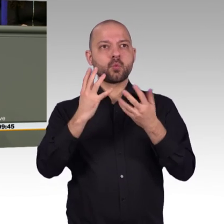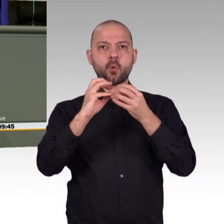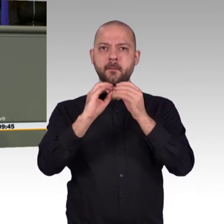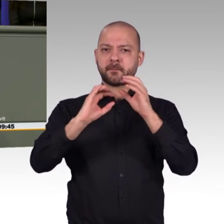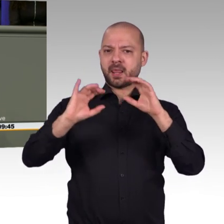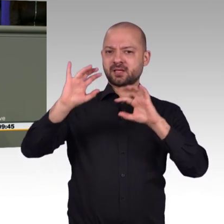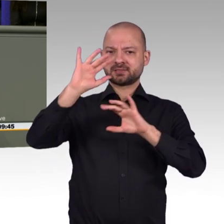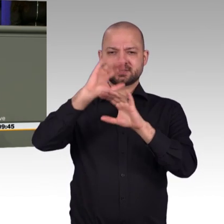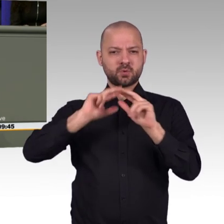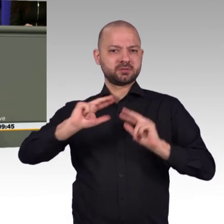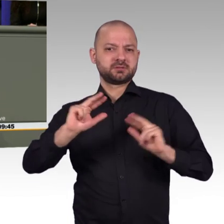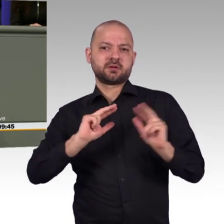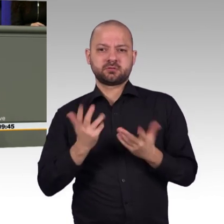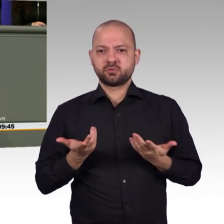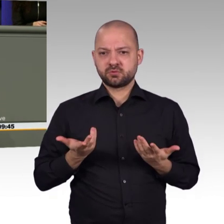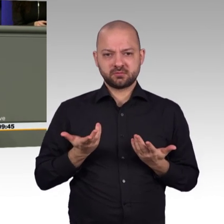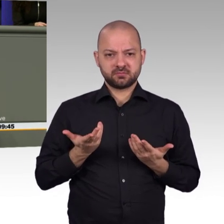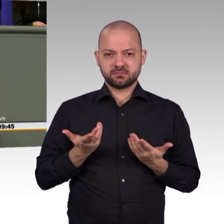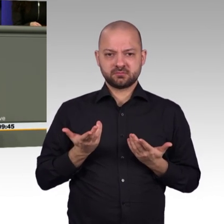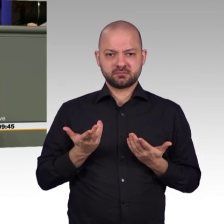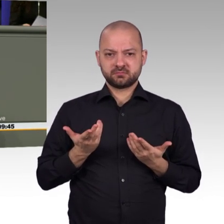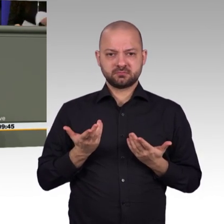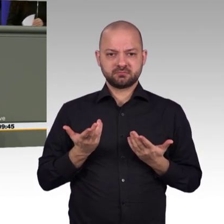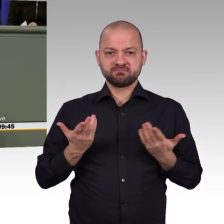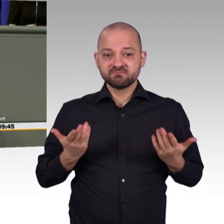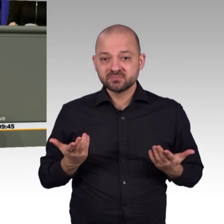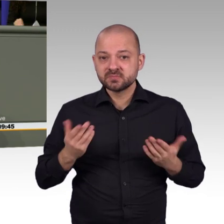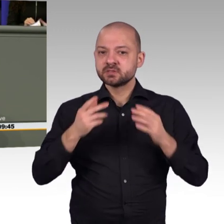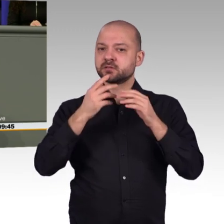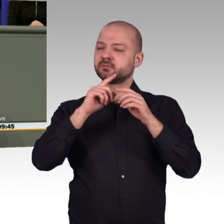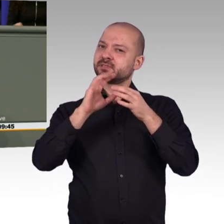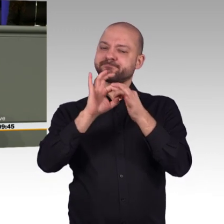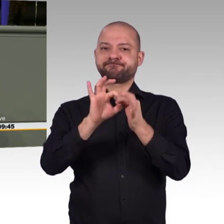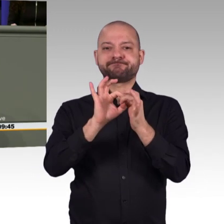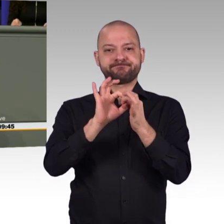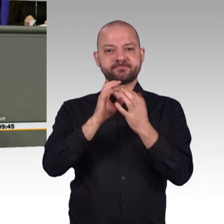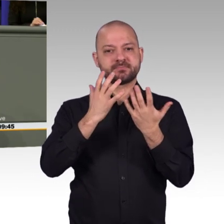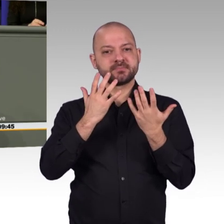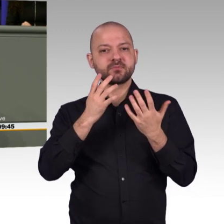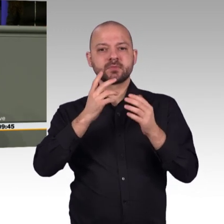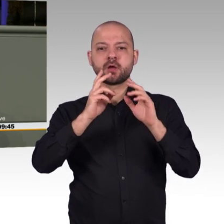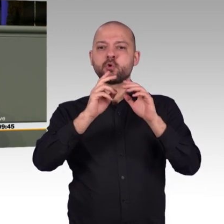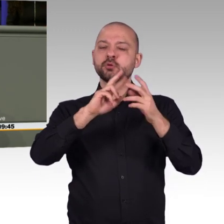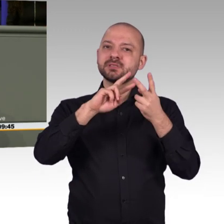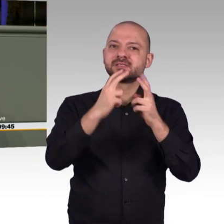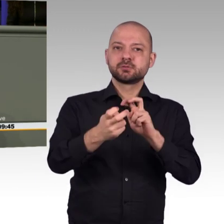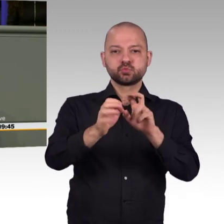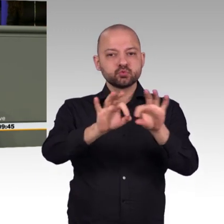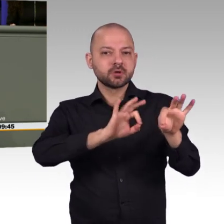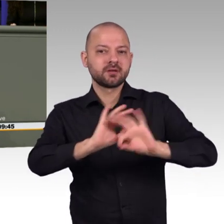2019. Beleuchtet werden also mehr als sechs Jahre Erkenntnisse, angereichert mit Schwerpunktthemen aus den